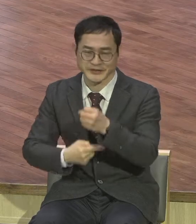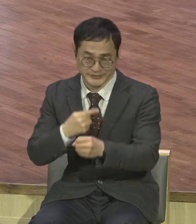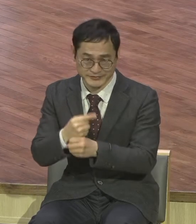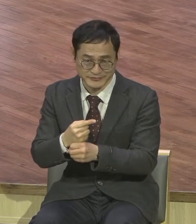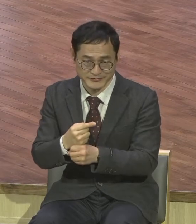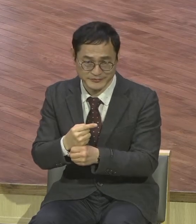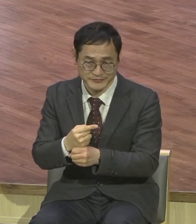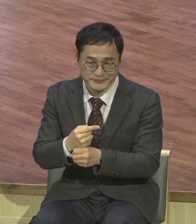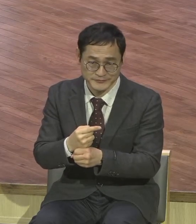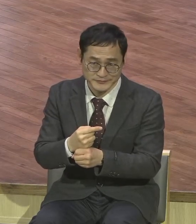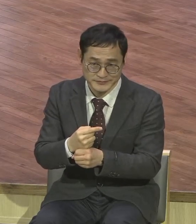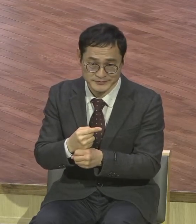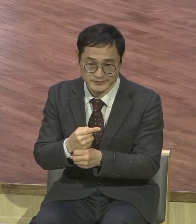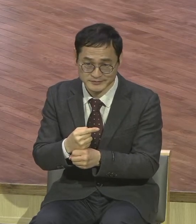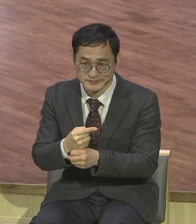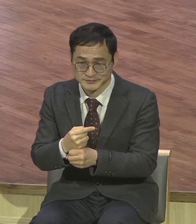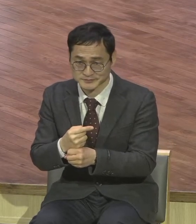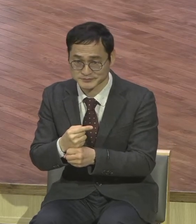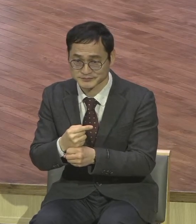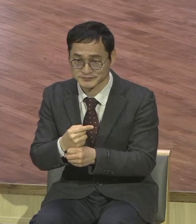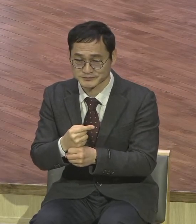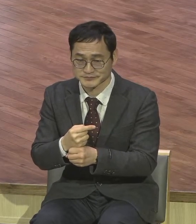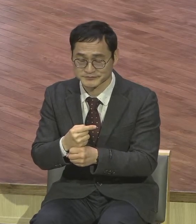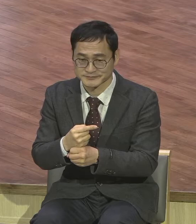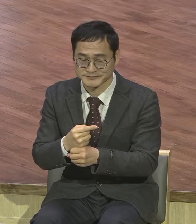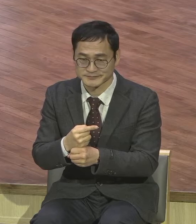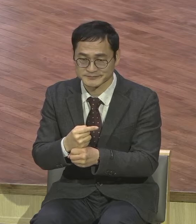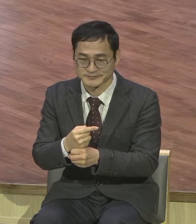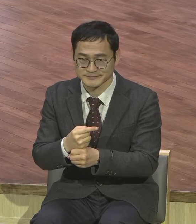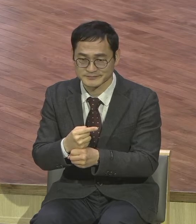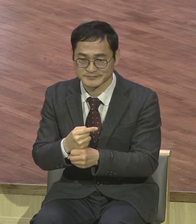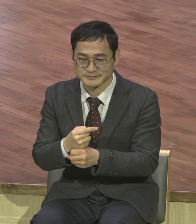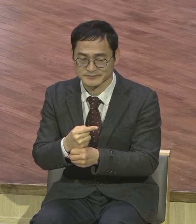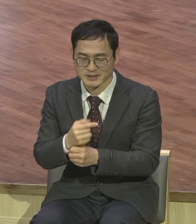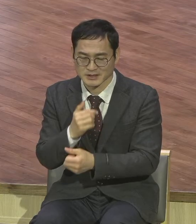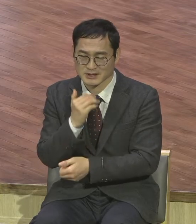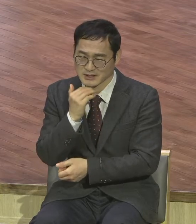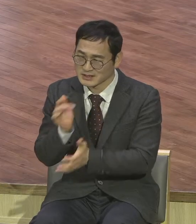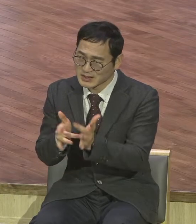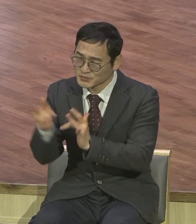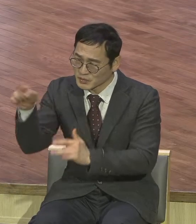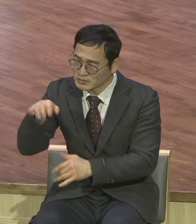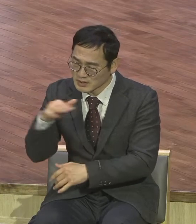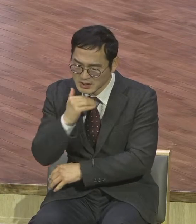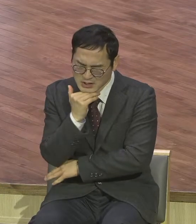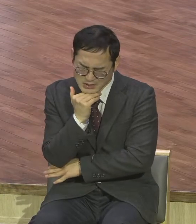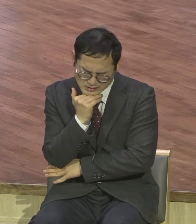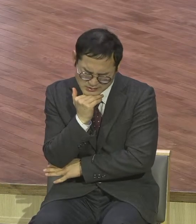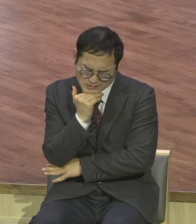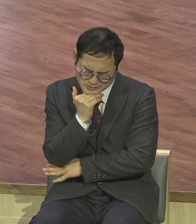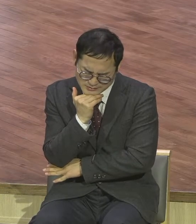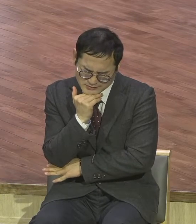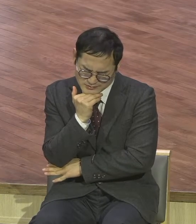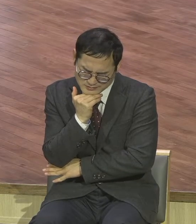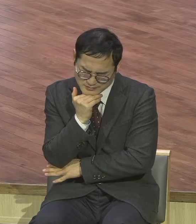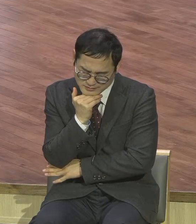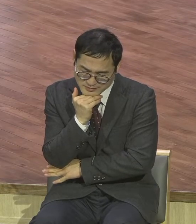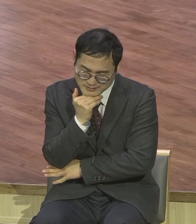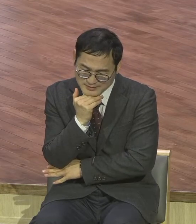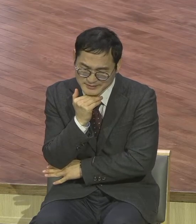시간이 흘러서 그래서 세례요한이 기다리다 못해서 예수님에게 자신의